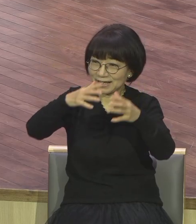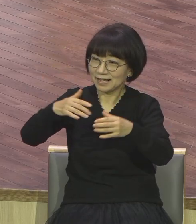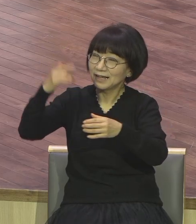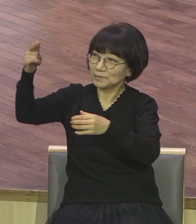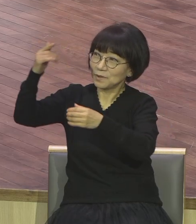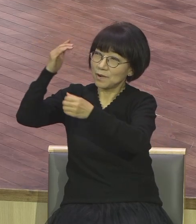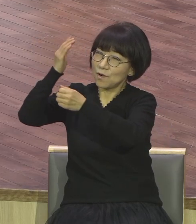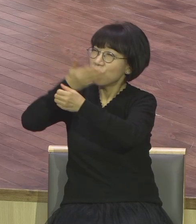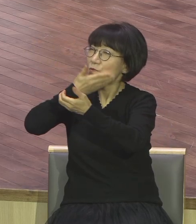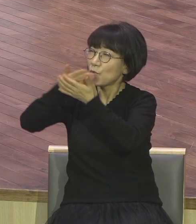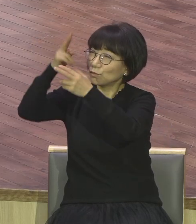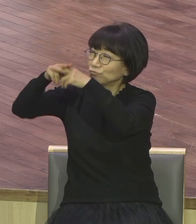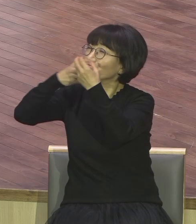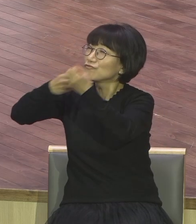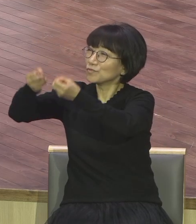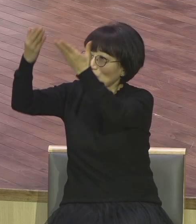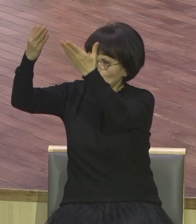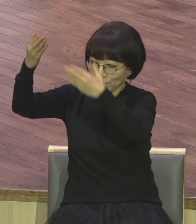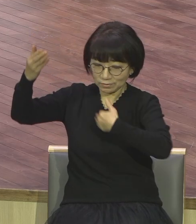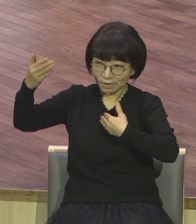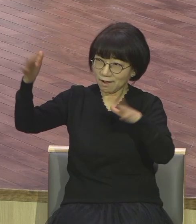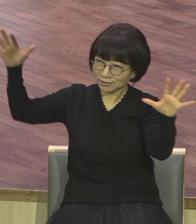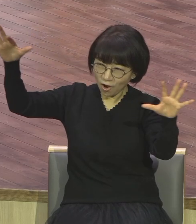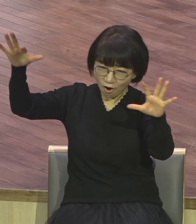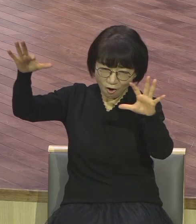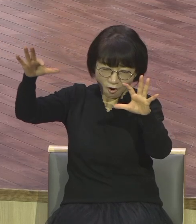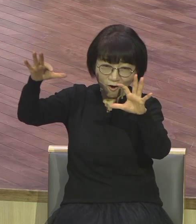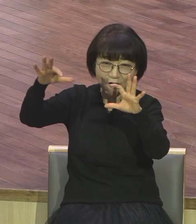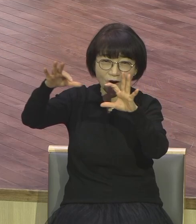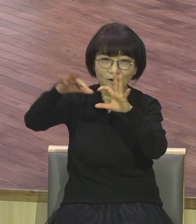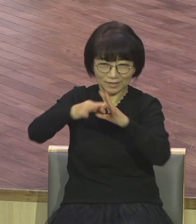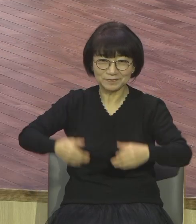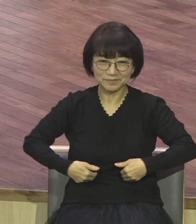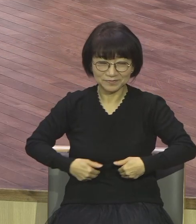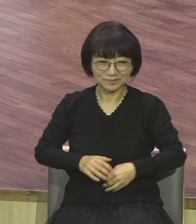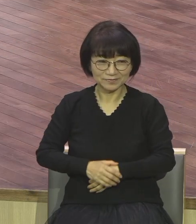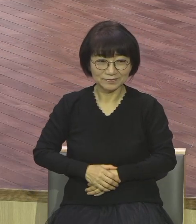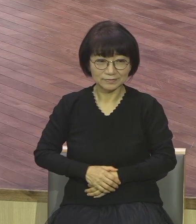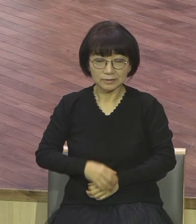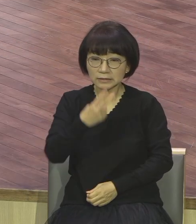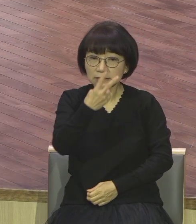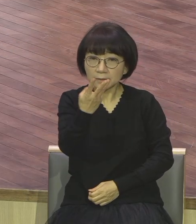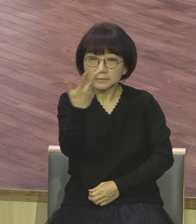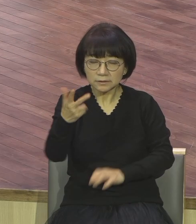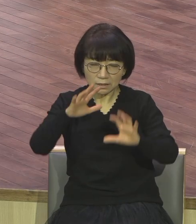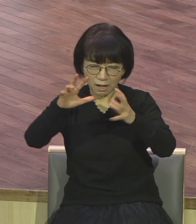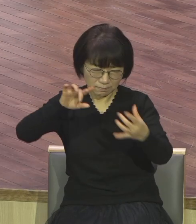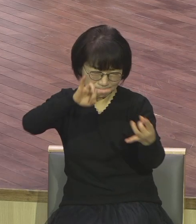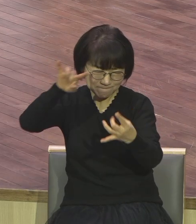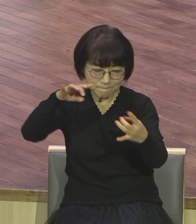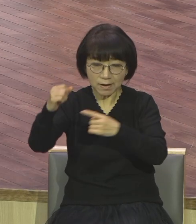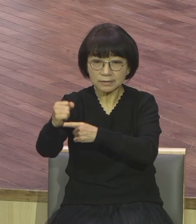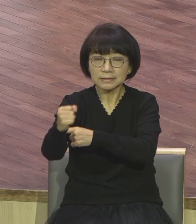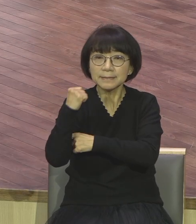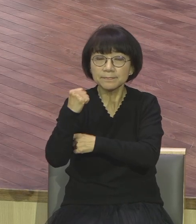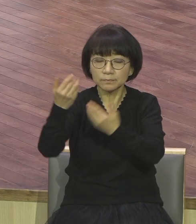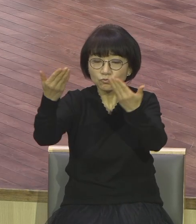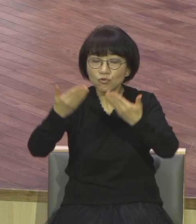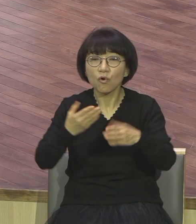영적 통신망이 이루어진 시간이 언제냐 그것이 바로 예배 시간입니다 예배 시간 예배